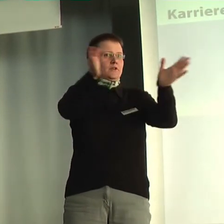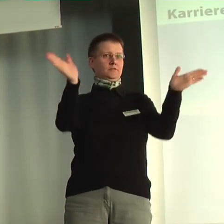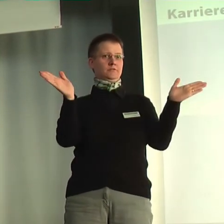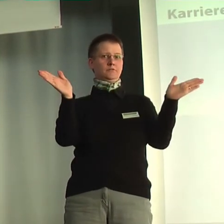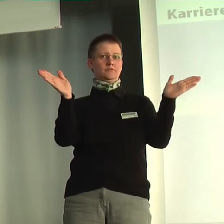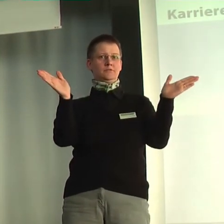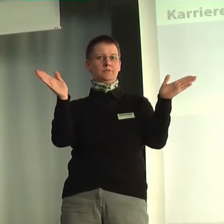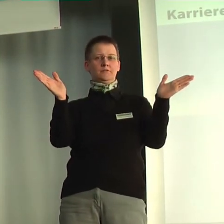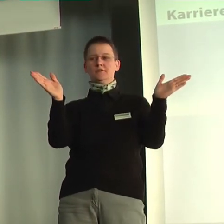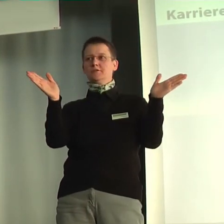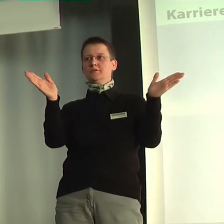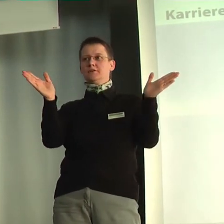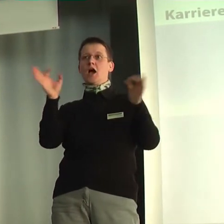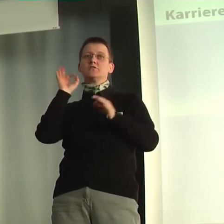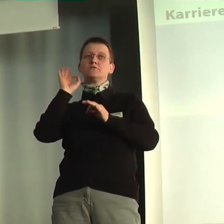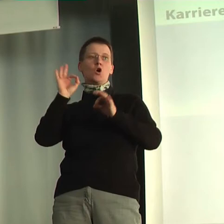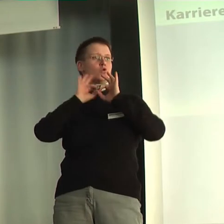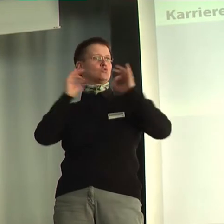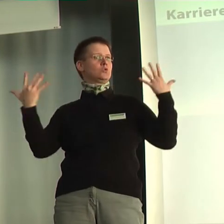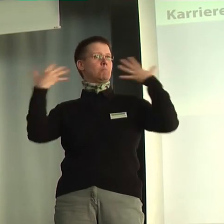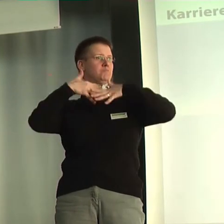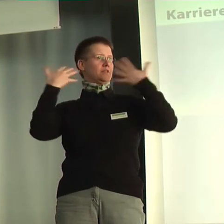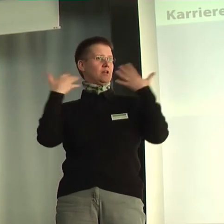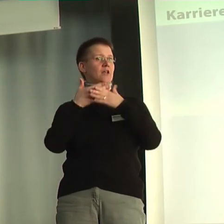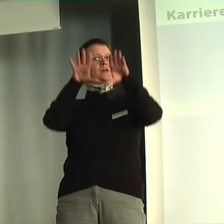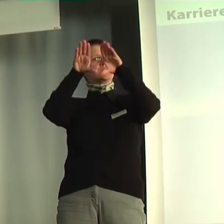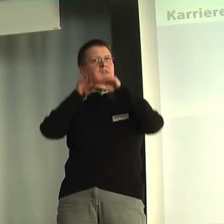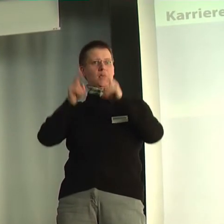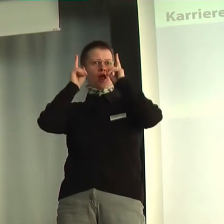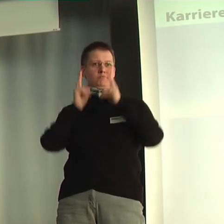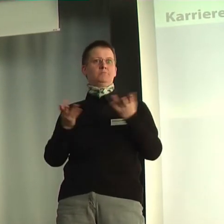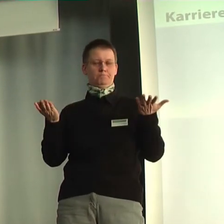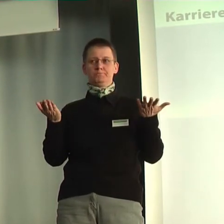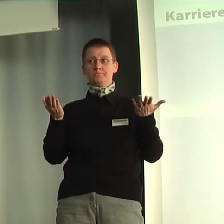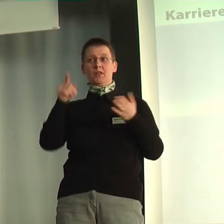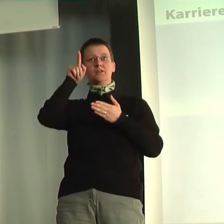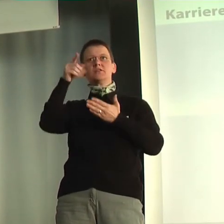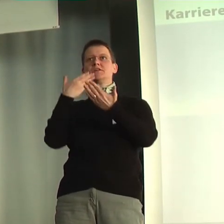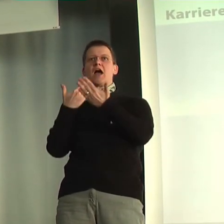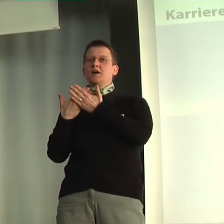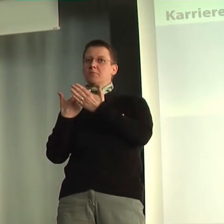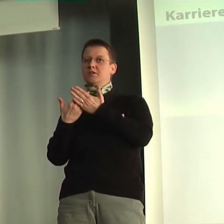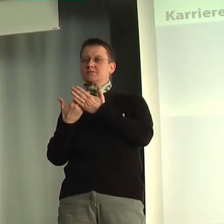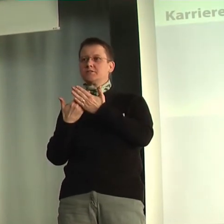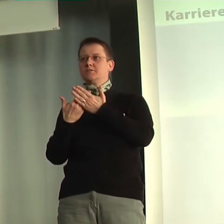ein gutes Miteinander, für wirkliche Teilhabe. Dies ist Ergebnis von